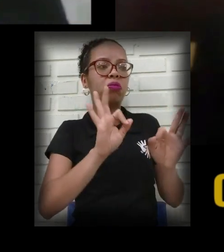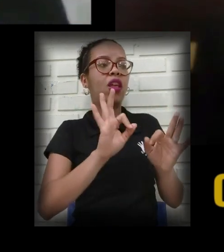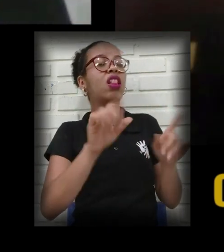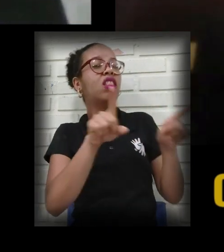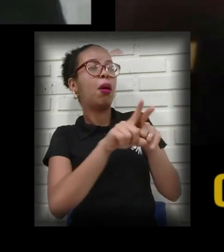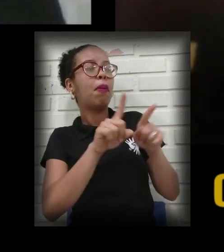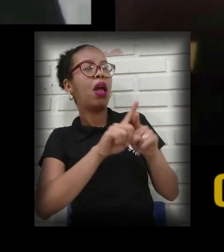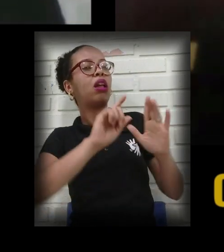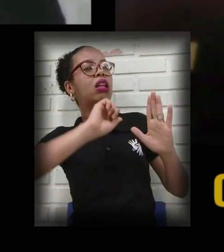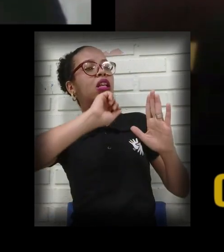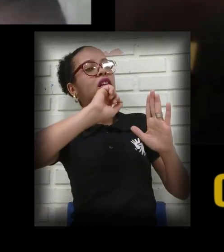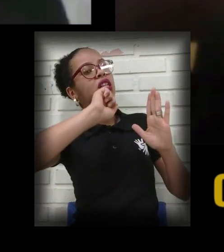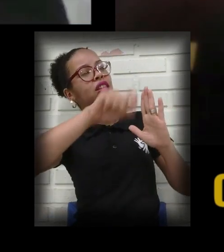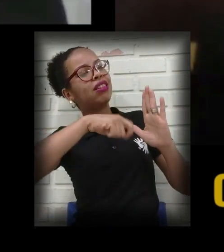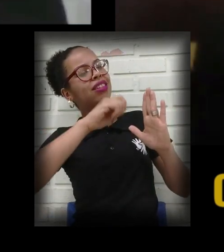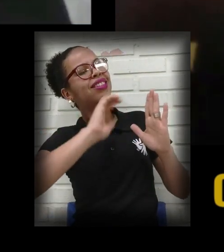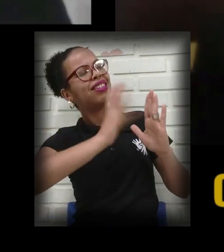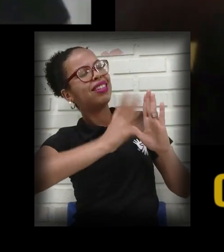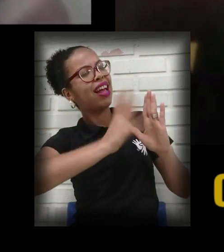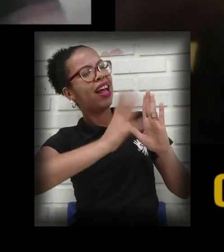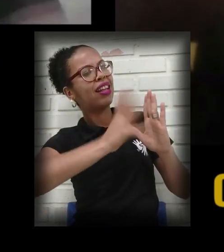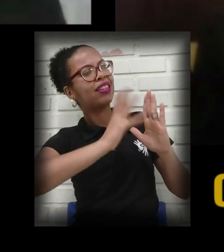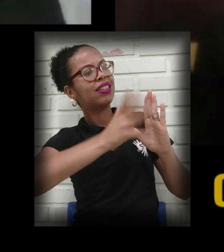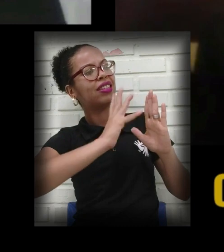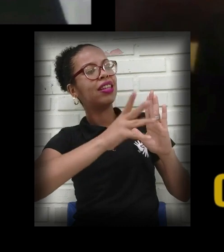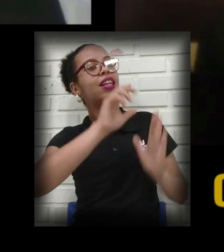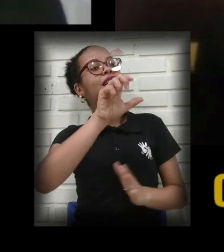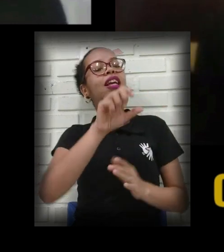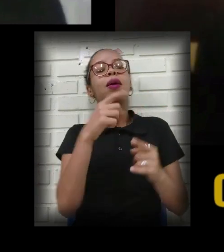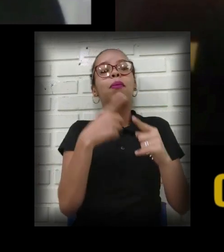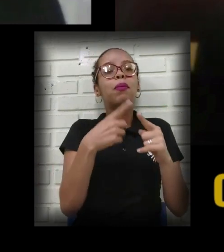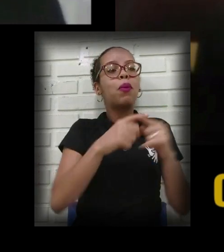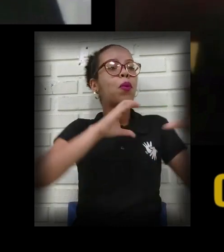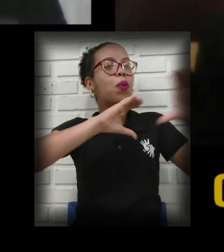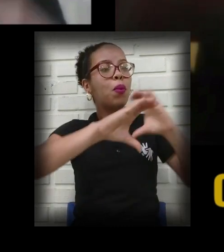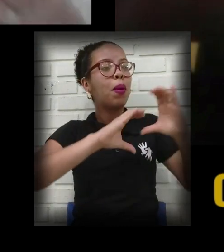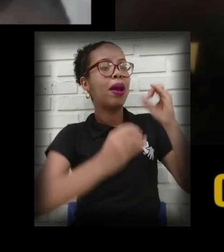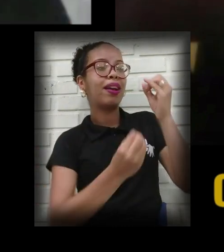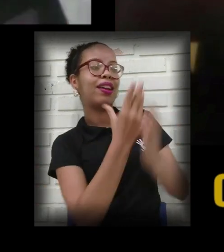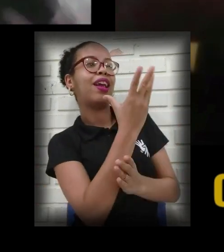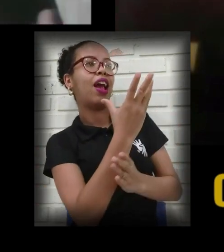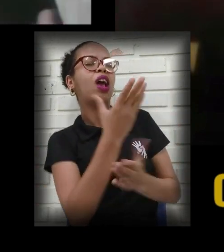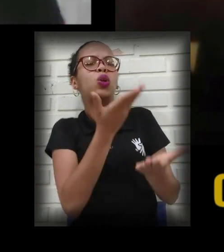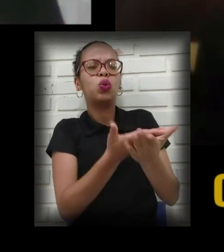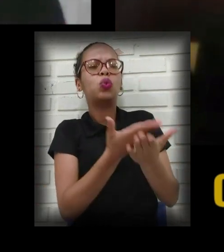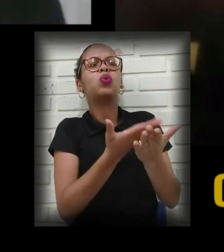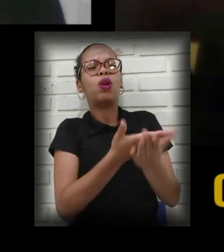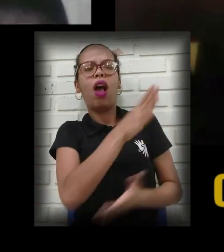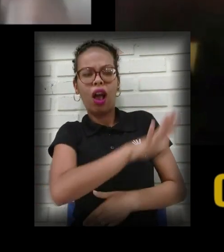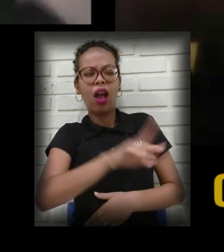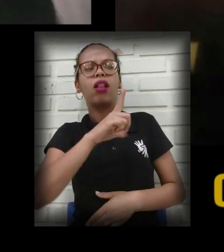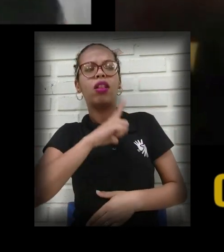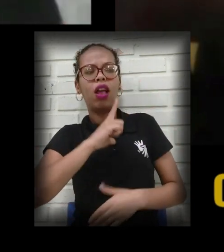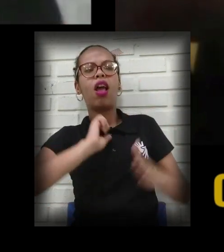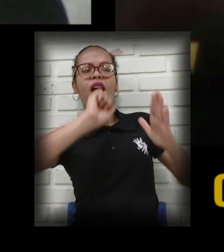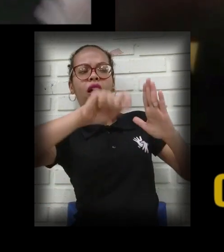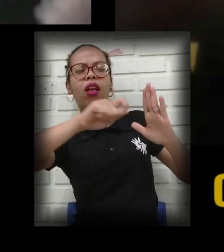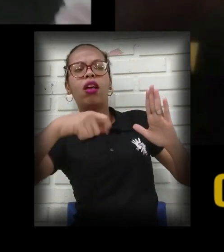próprios pais criam, né? Para se comunicar com seus filhos surdos. Tem vários estudos nessa área também. Existem sinais caseiros